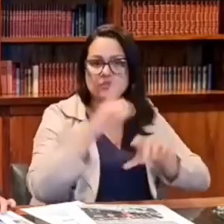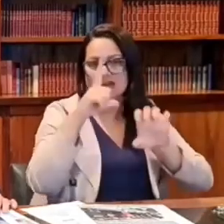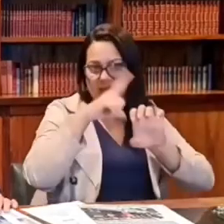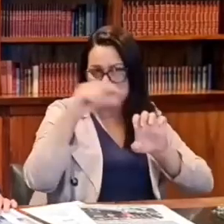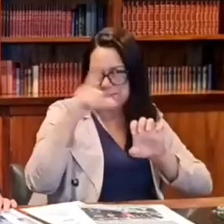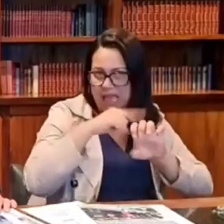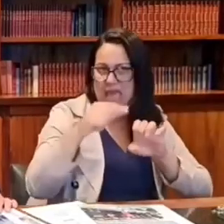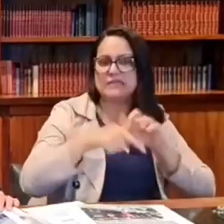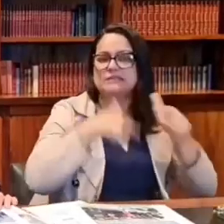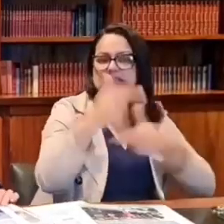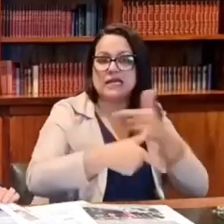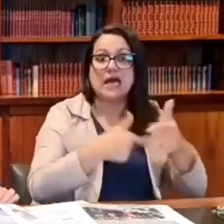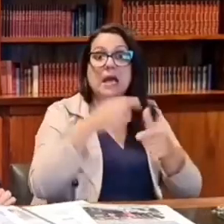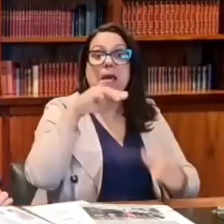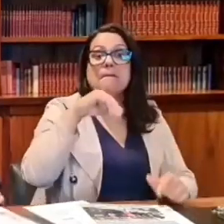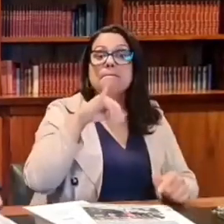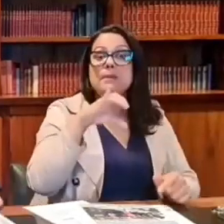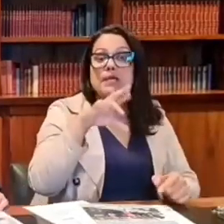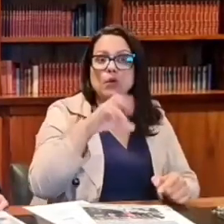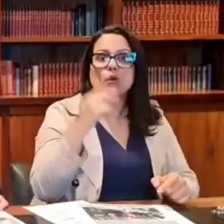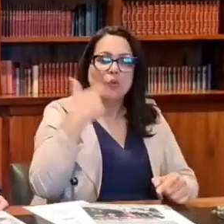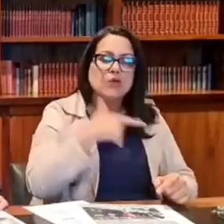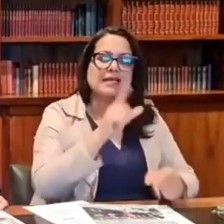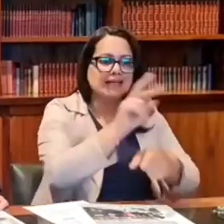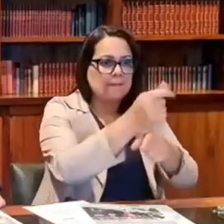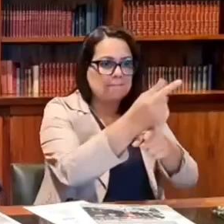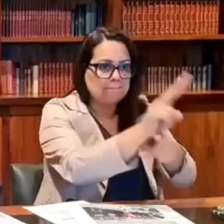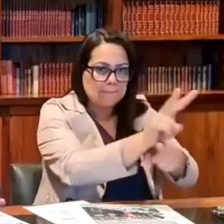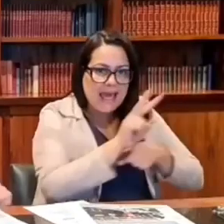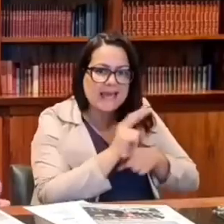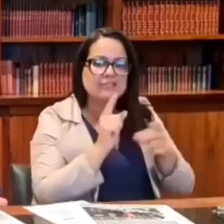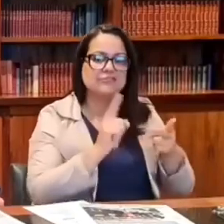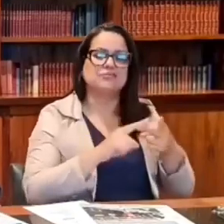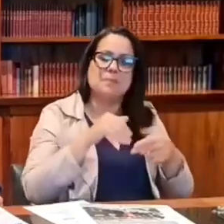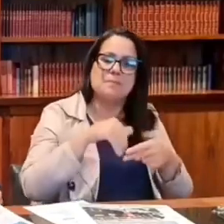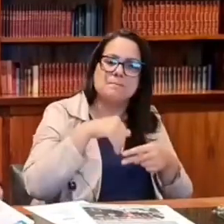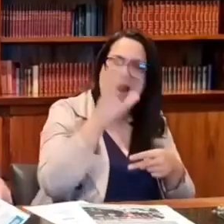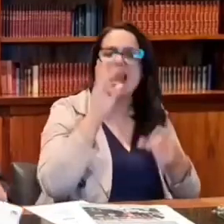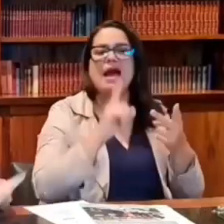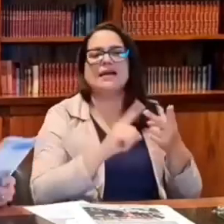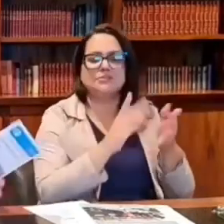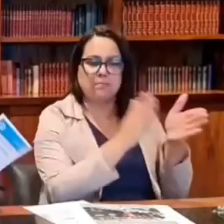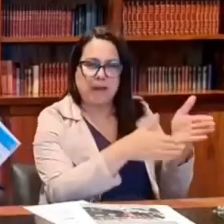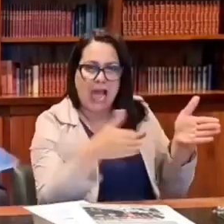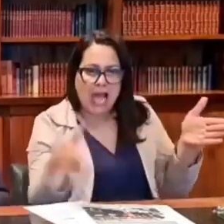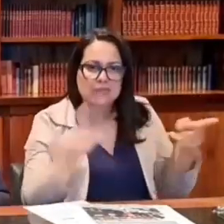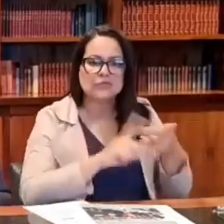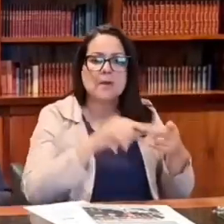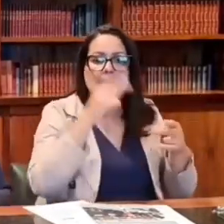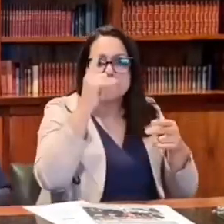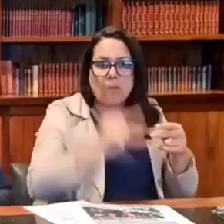terem mais empréstimo, mais crédito, menos juros e, além de tudo, tem um lado social fantástico. Parabéns, presidente.